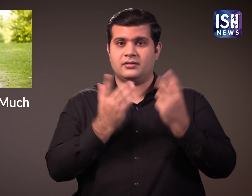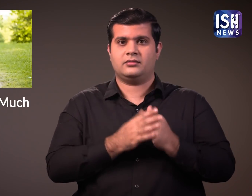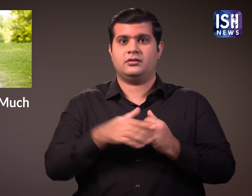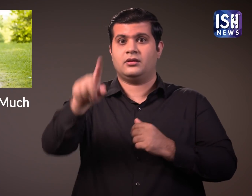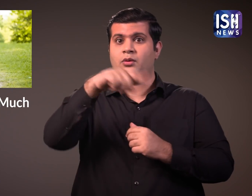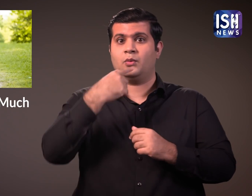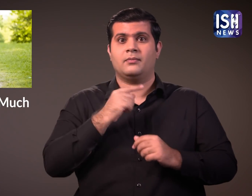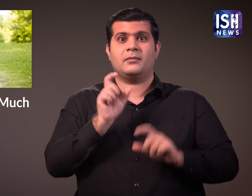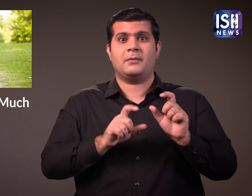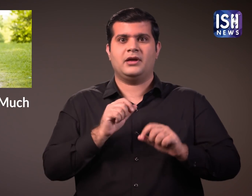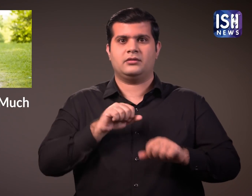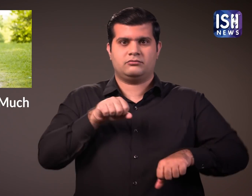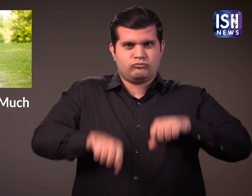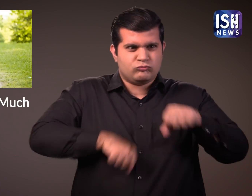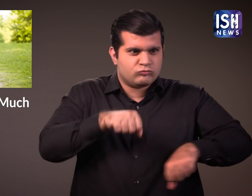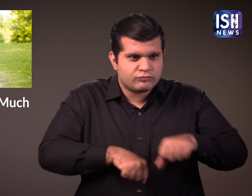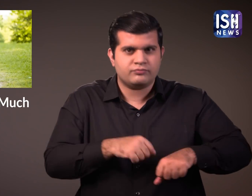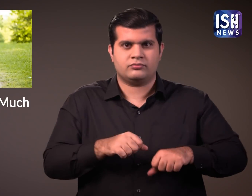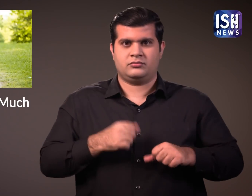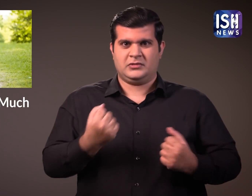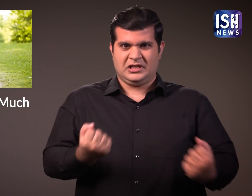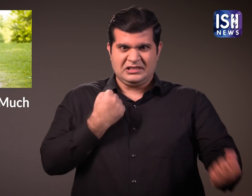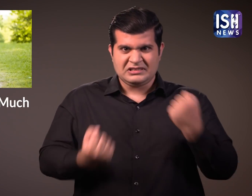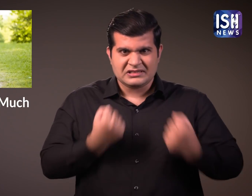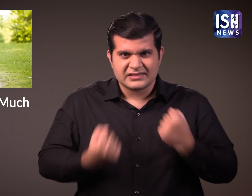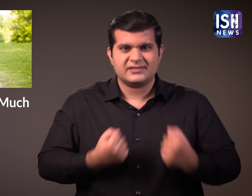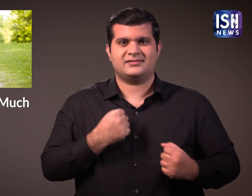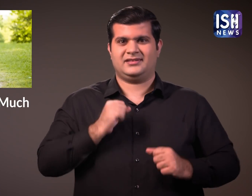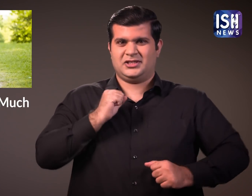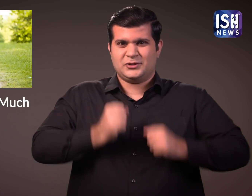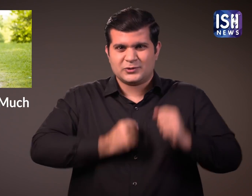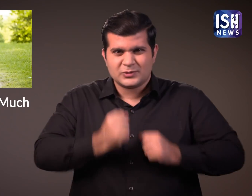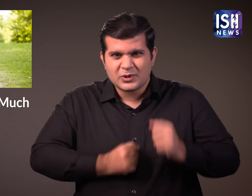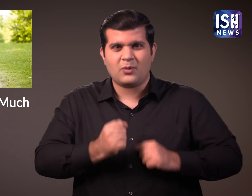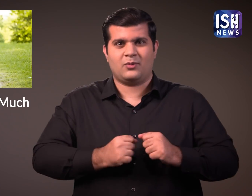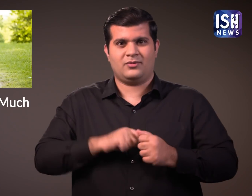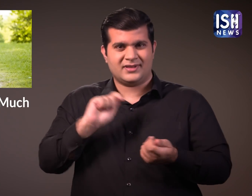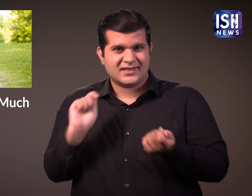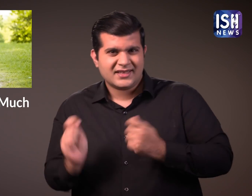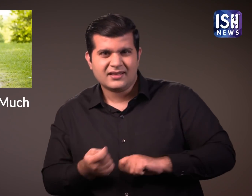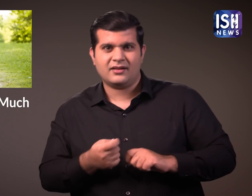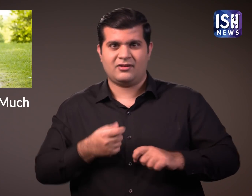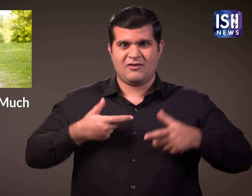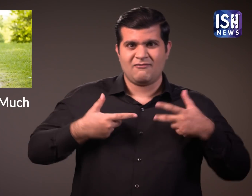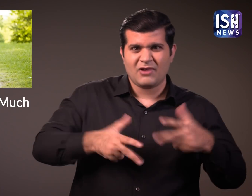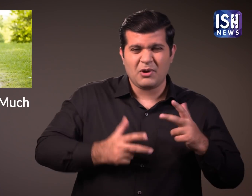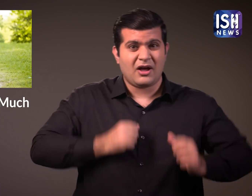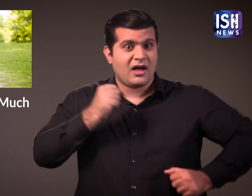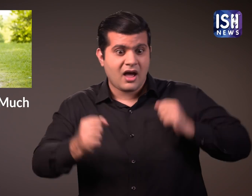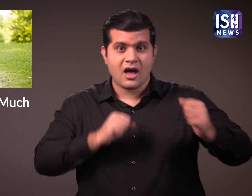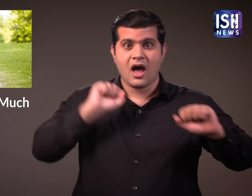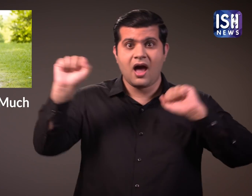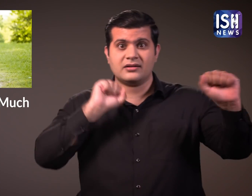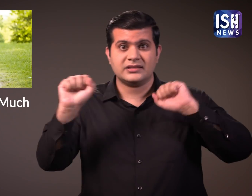शारीरिक रूप से सक्रिय लोगों को गतिहिन जीवन जीने वालों की तुल्ना में अधिक मात्रा में पानी की आवशक्ता होती है